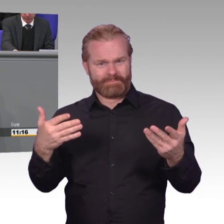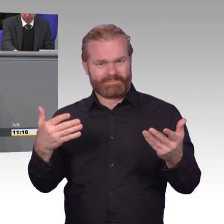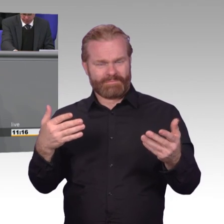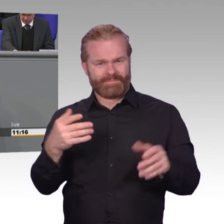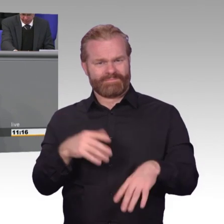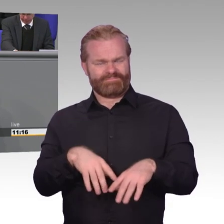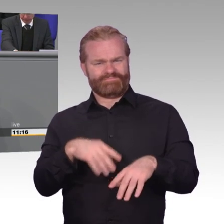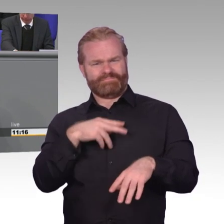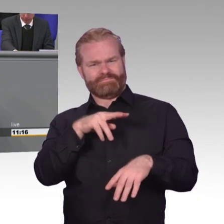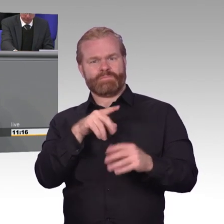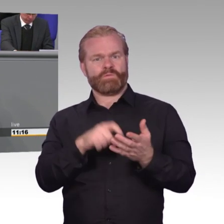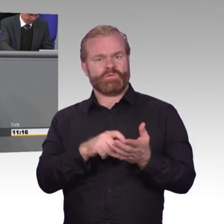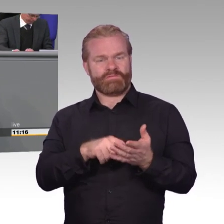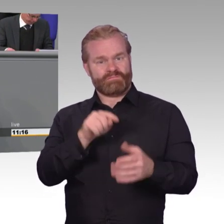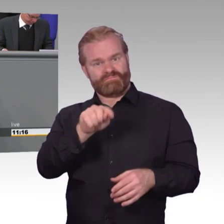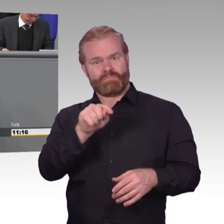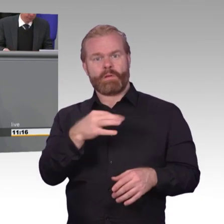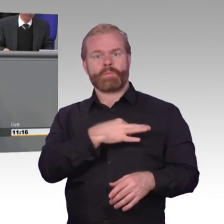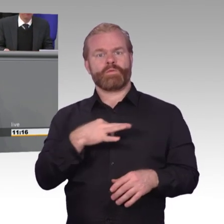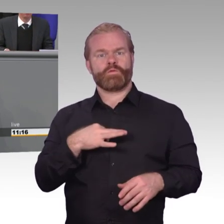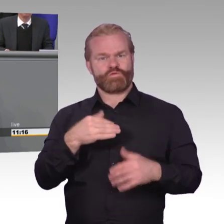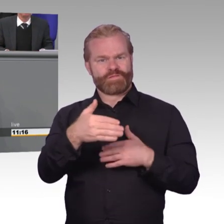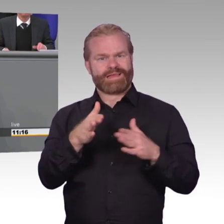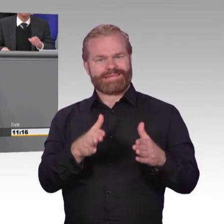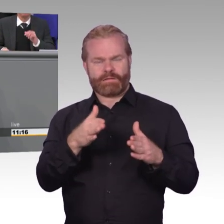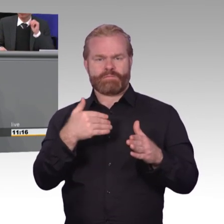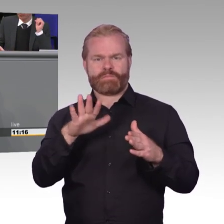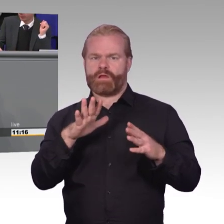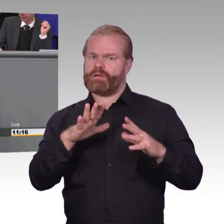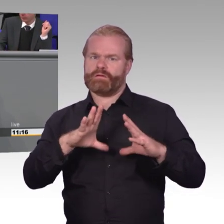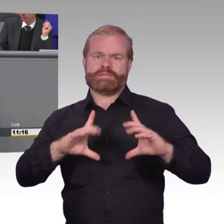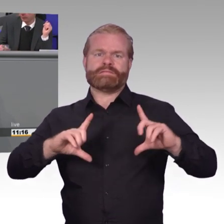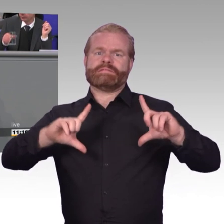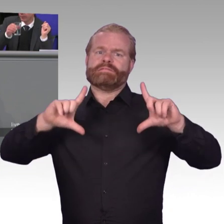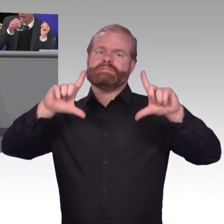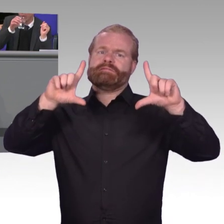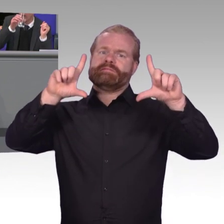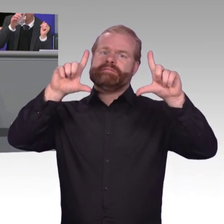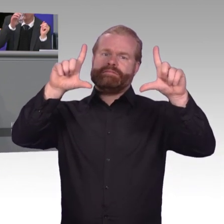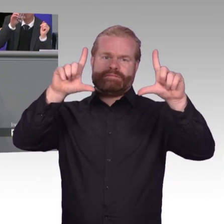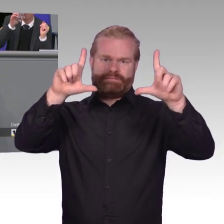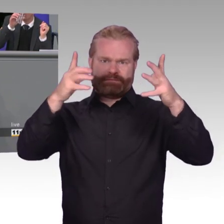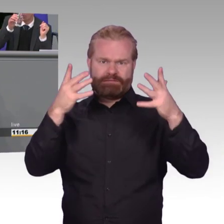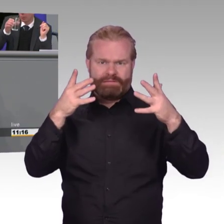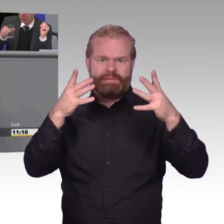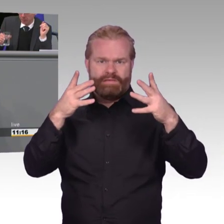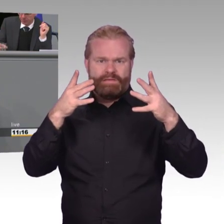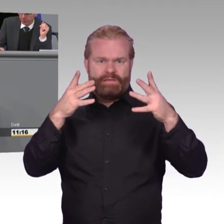spielen und Kontroll- und sogar Garantiefunktion übernehmen. Ich war wirklich überrascht. Die Liberalen